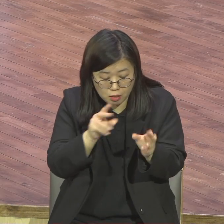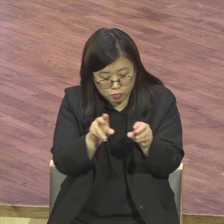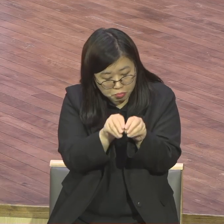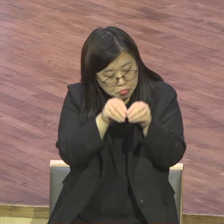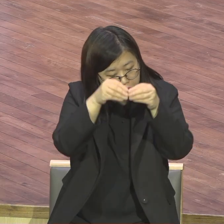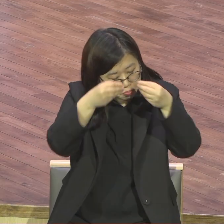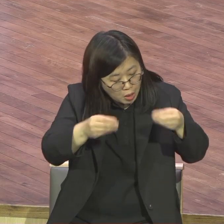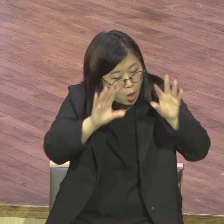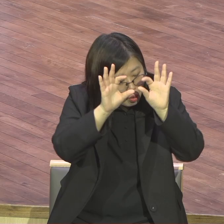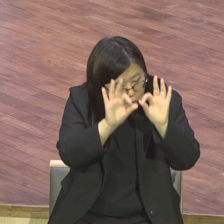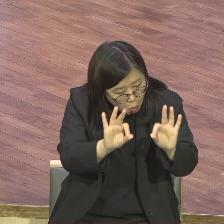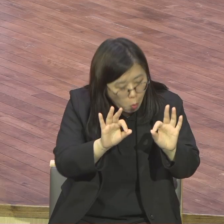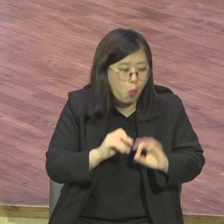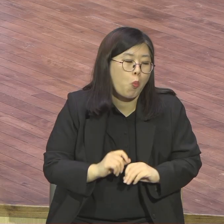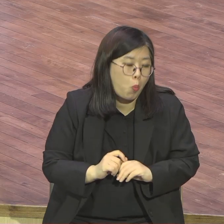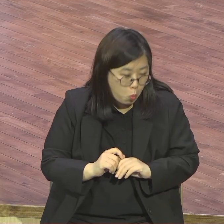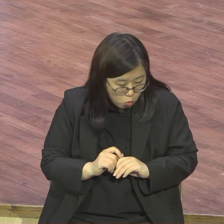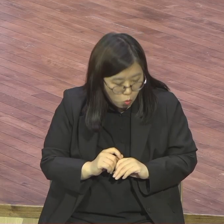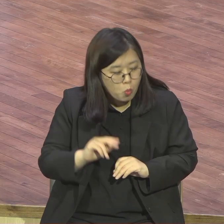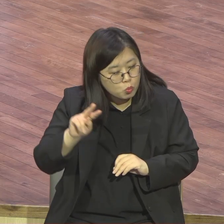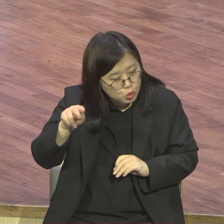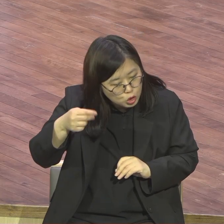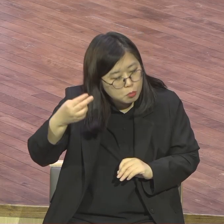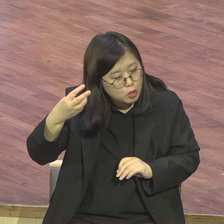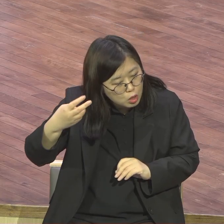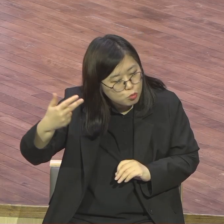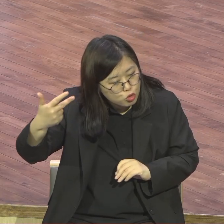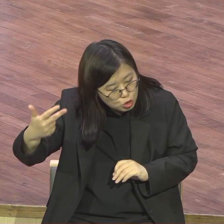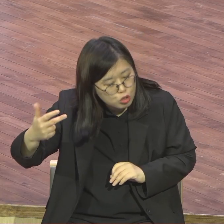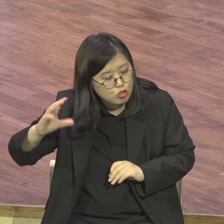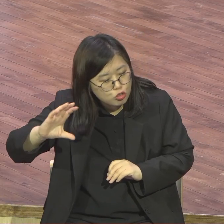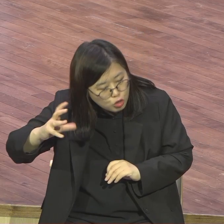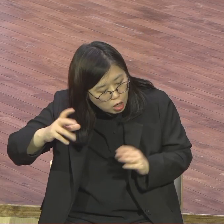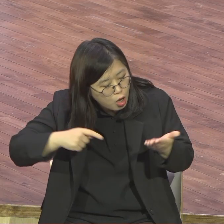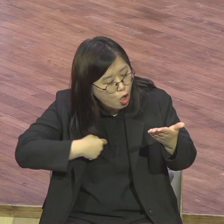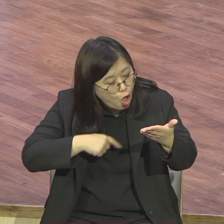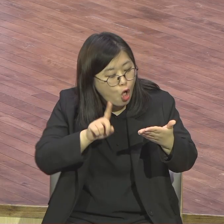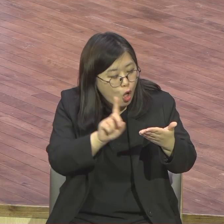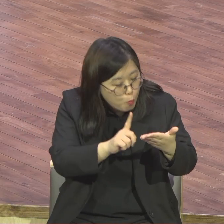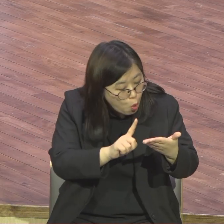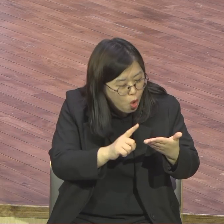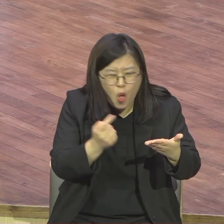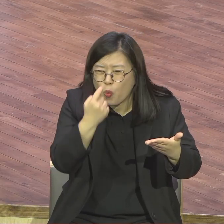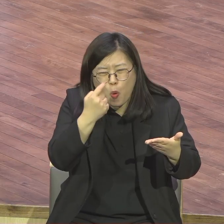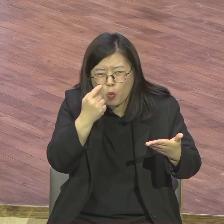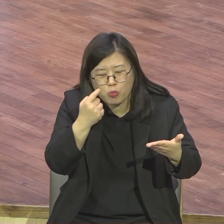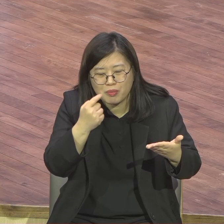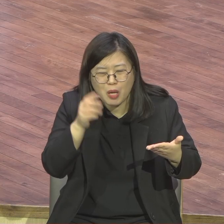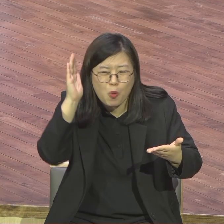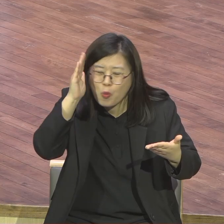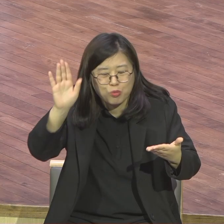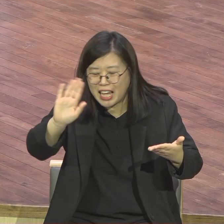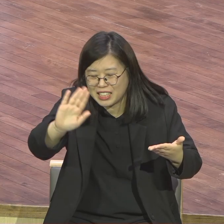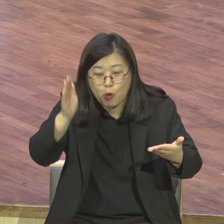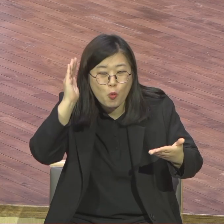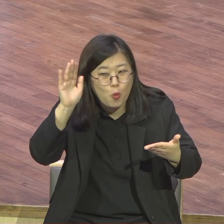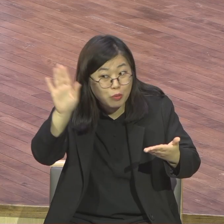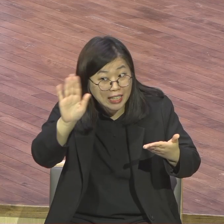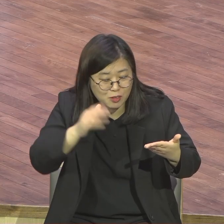보세요 정독을 하세요 공부하란 말이 아니고 공부 공짜로 싫어하니까 그냥 보세요 그림으로 돼 있고 막